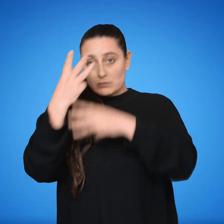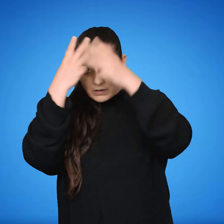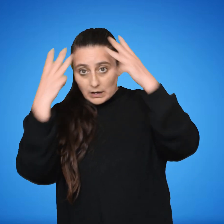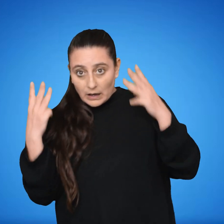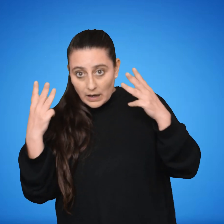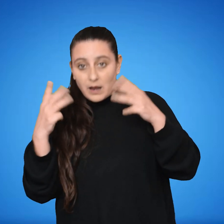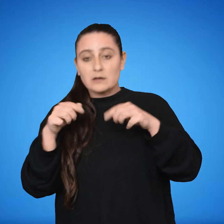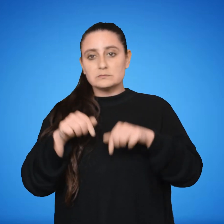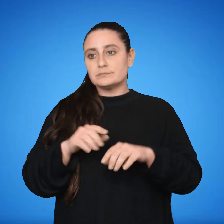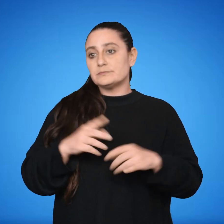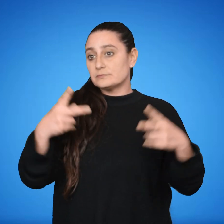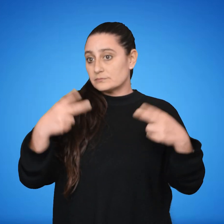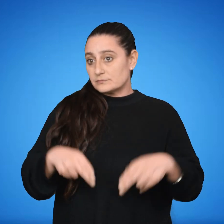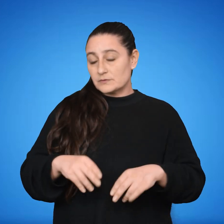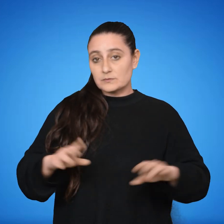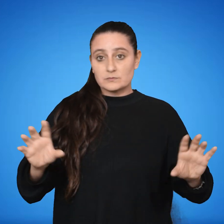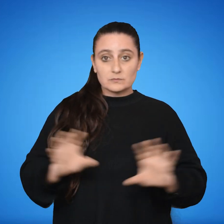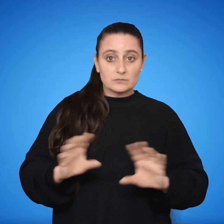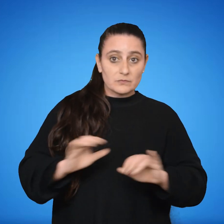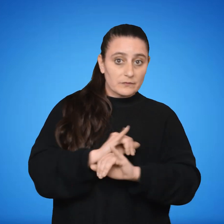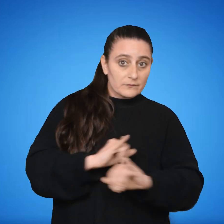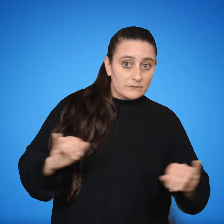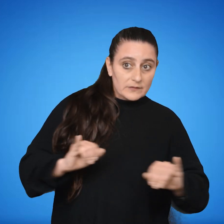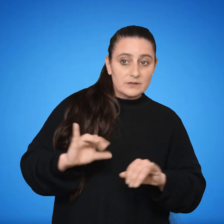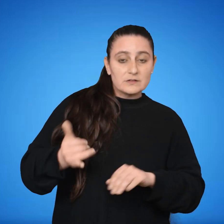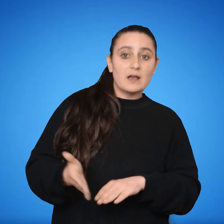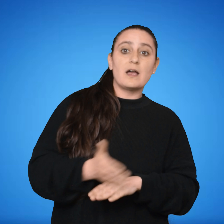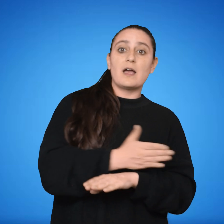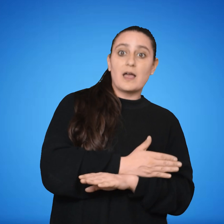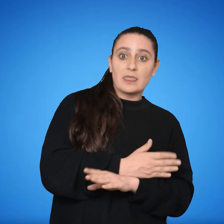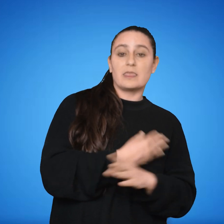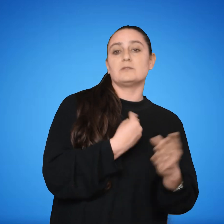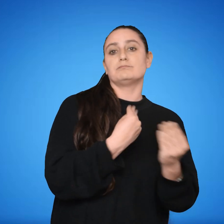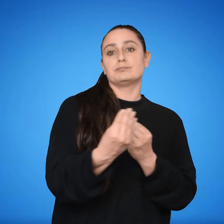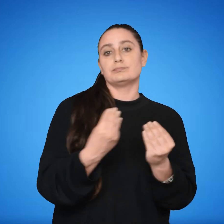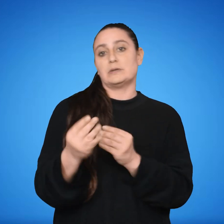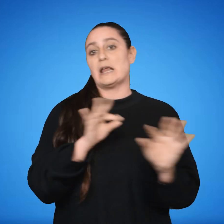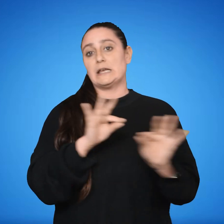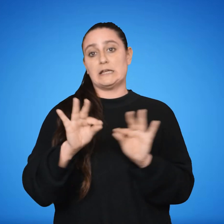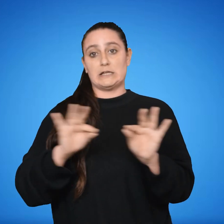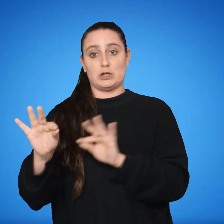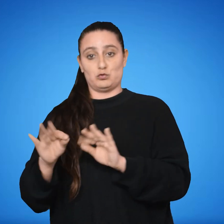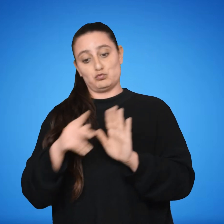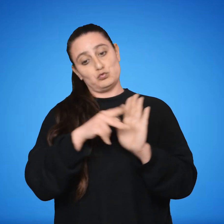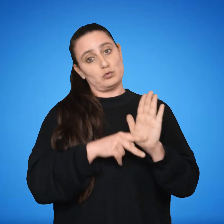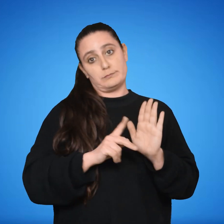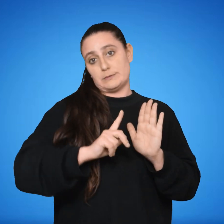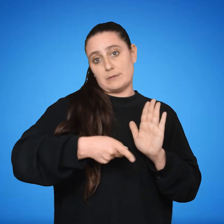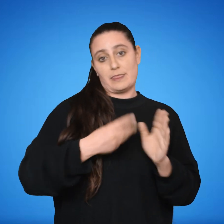cesarán en sus funciones cuando estén designados o electos, conforme a las normas respectivas, quienes hayan de